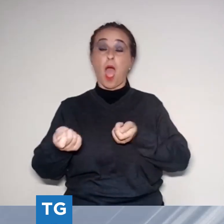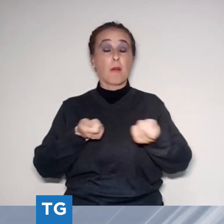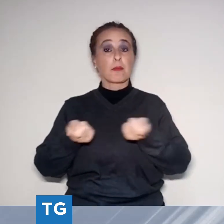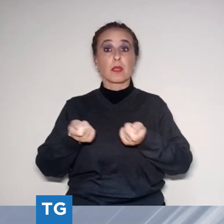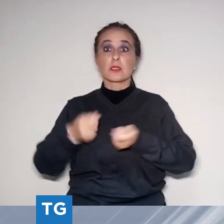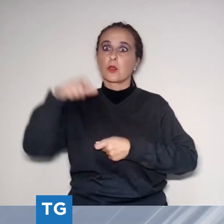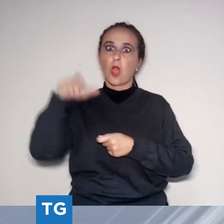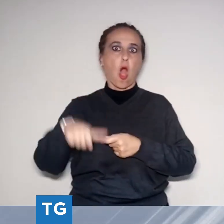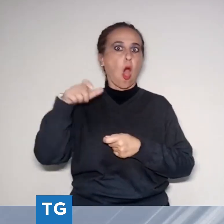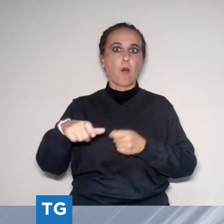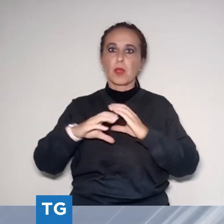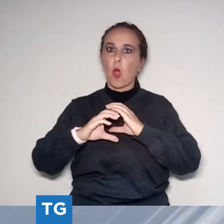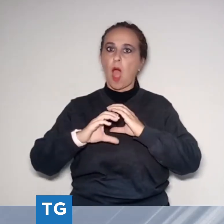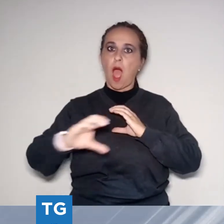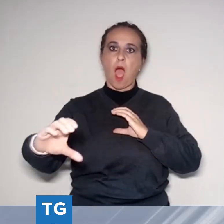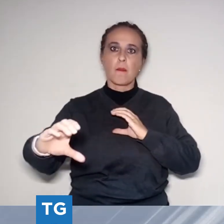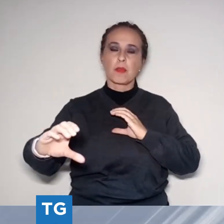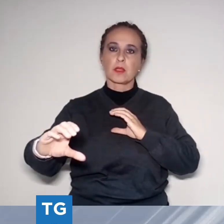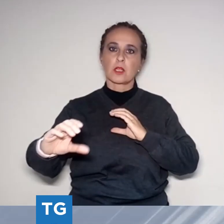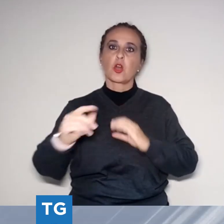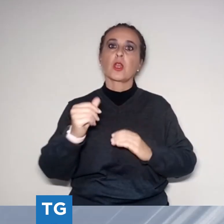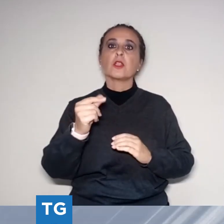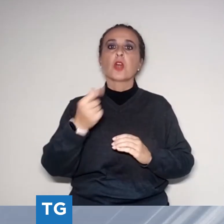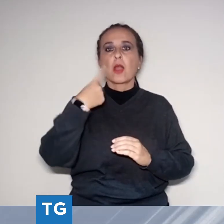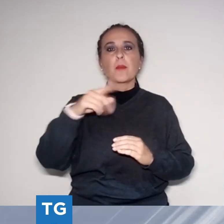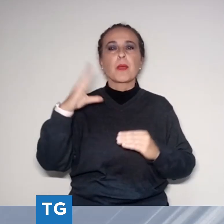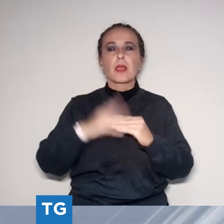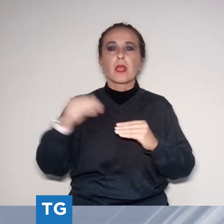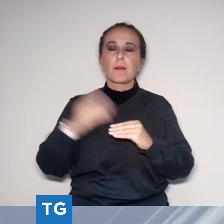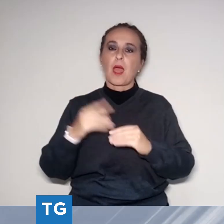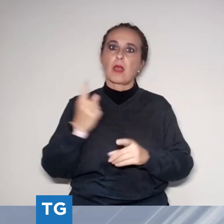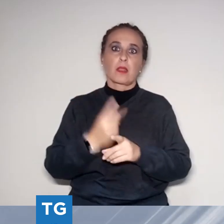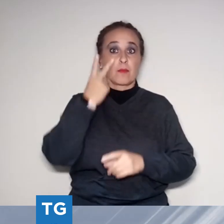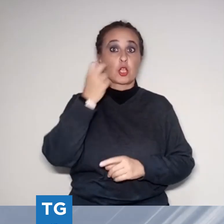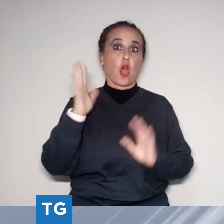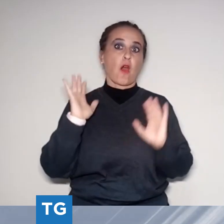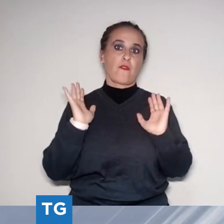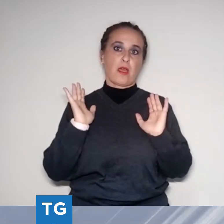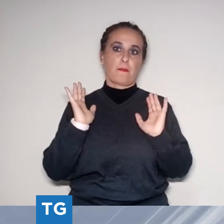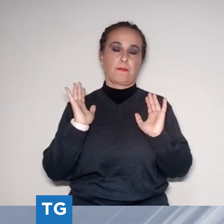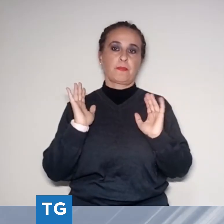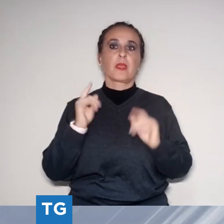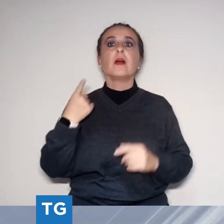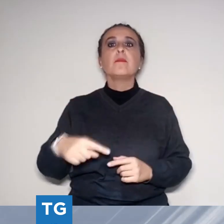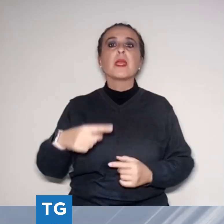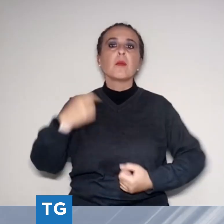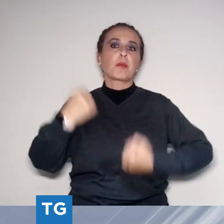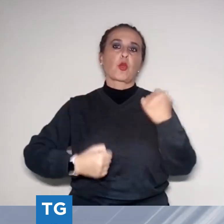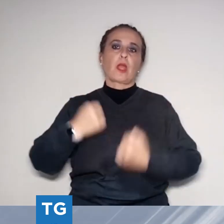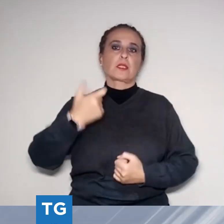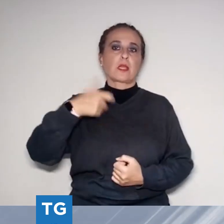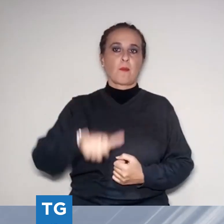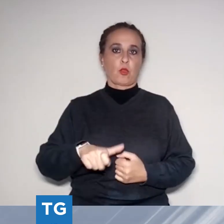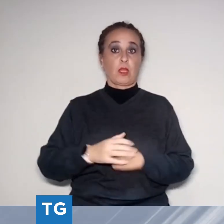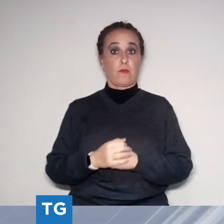Santa Maria a Colle e nei paesi vicini. Questa è la richiesta del Comitato Uniti per l'Oltreserchio, che questa mattina ha dato appuntamento ai cittadini